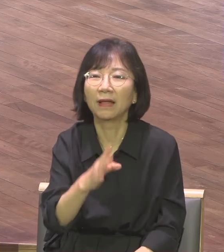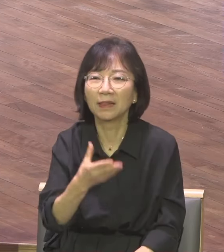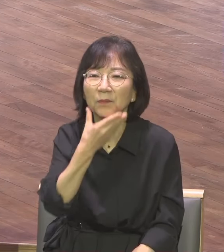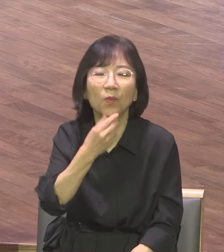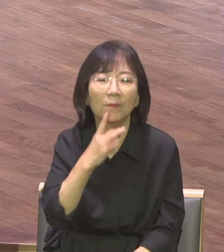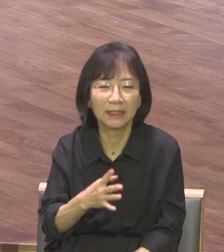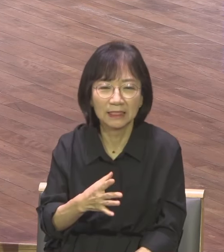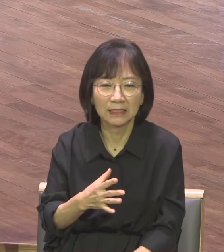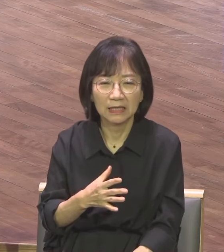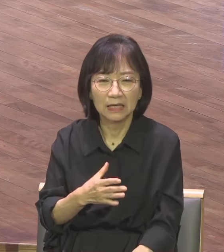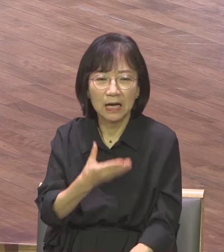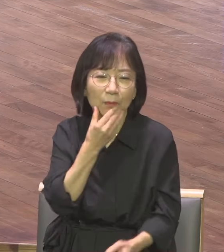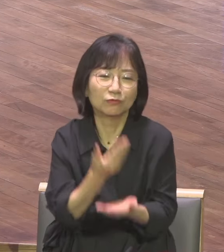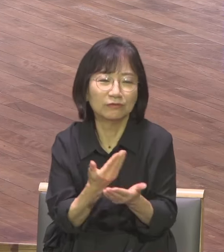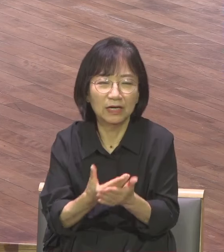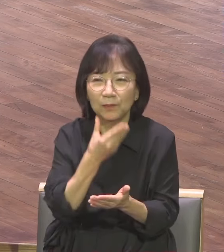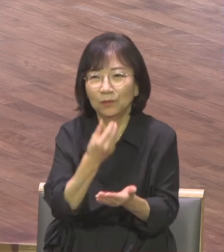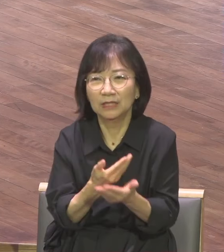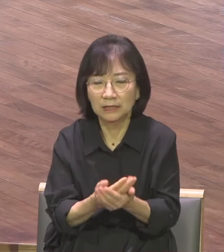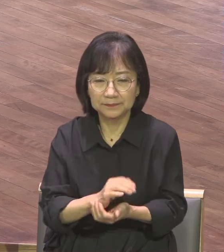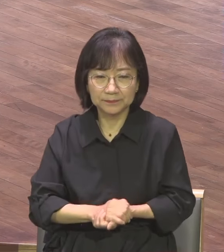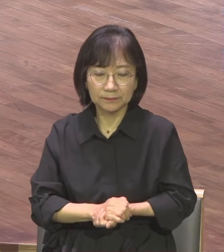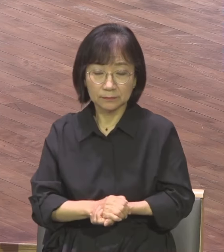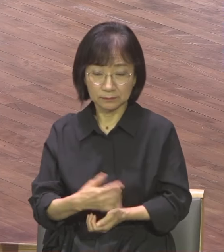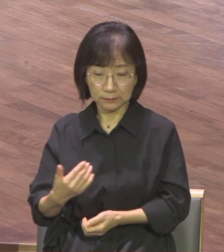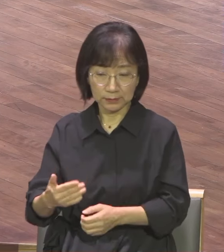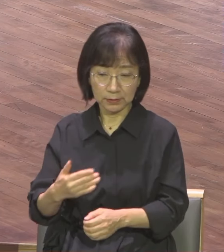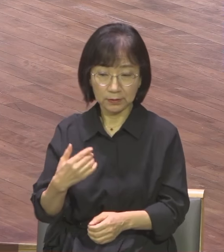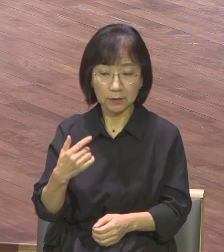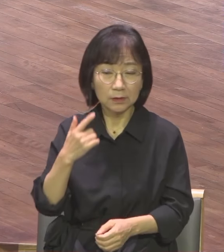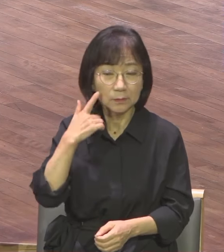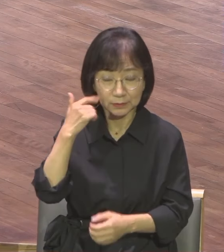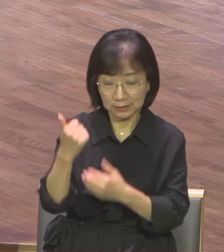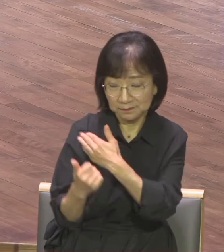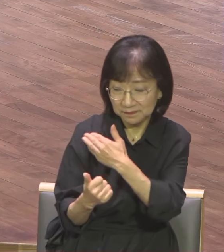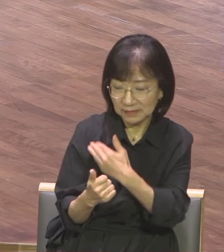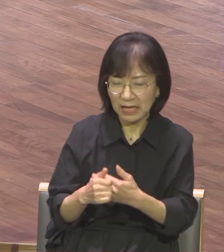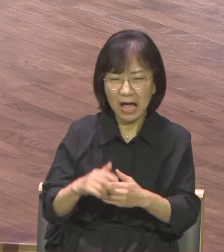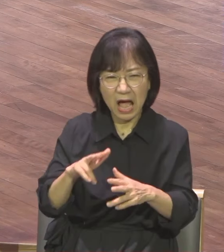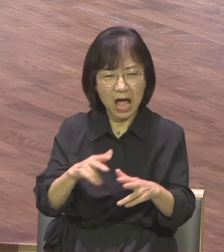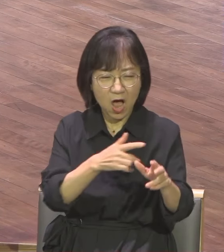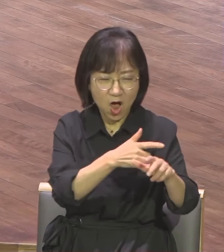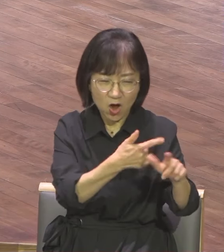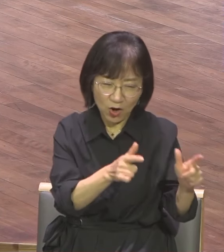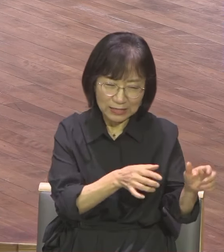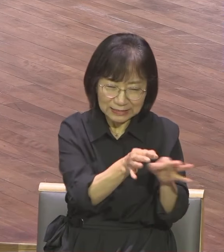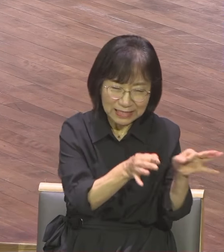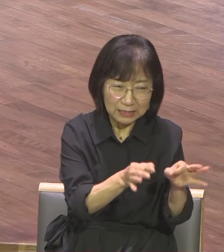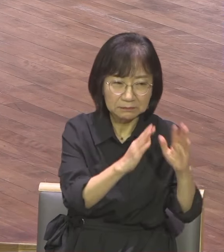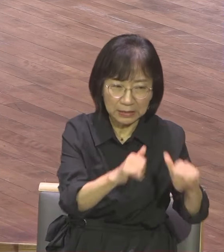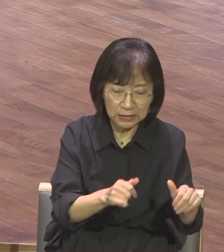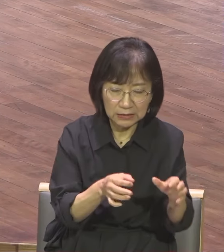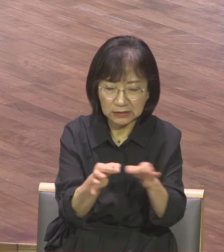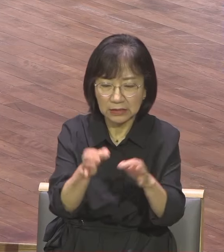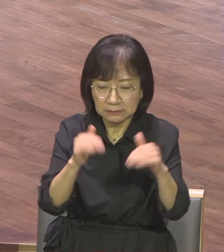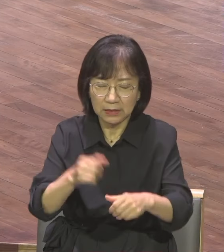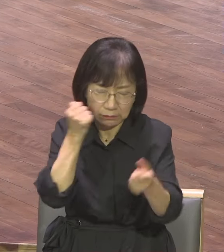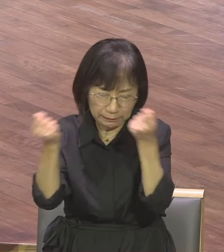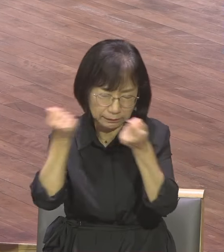해도 해도 안 되고 다 실패했습니다 이제 올해를 했습니다 여기서 축복받아요 어디서